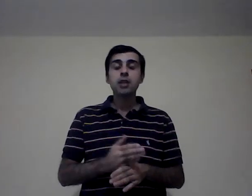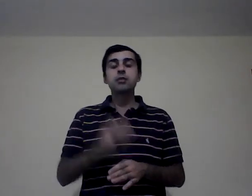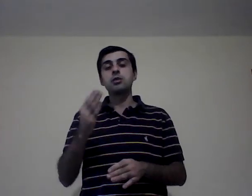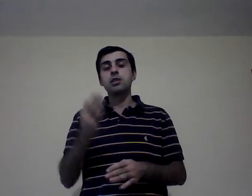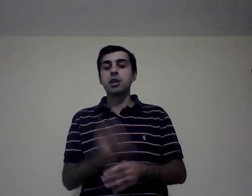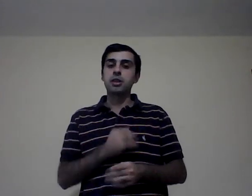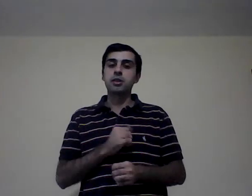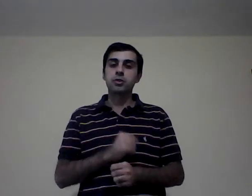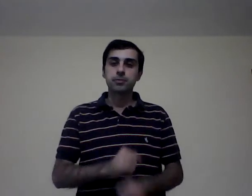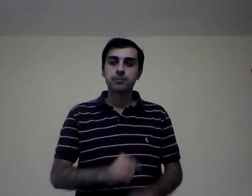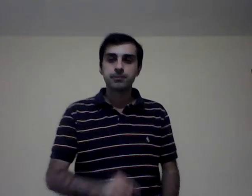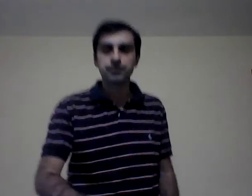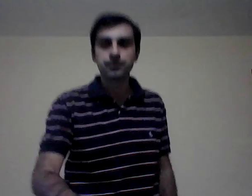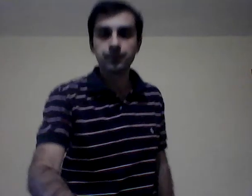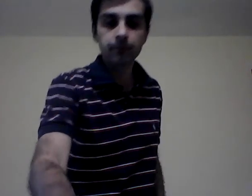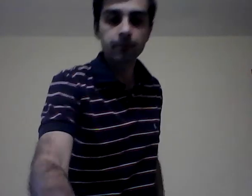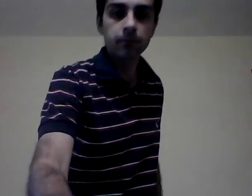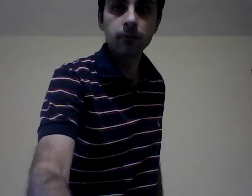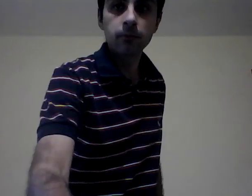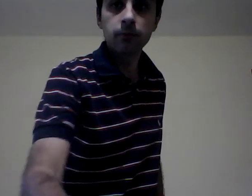y administración. No. No. Gracias.